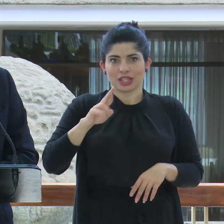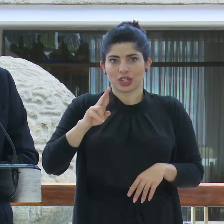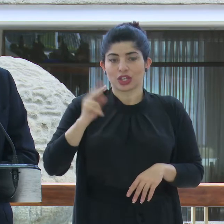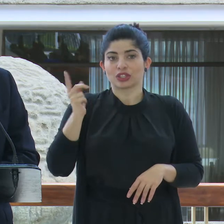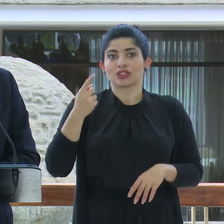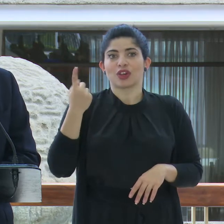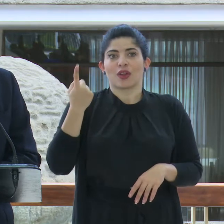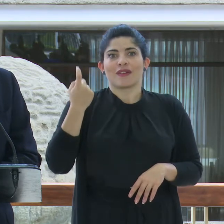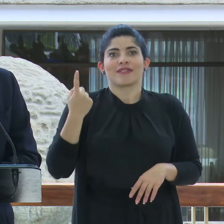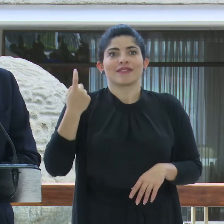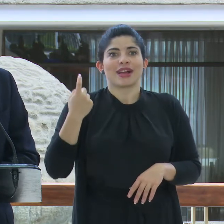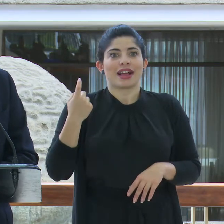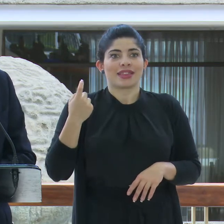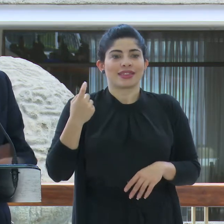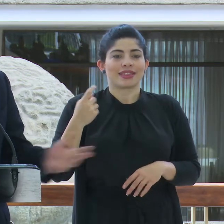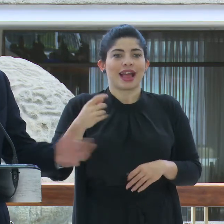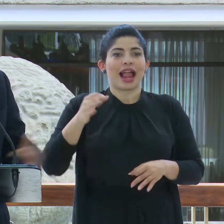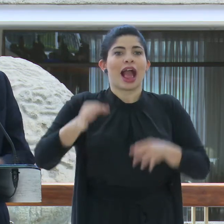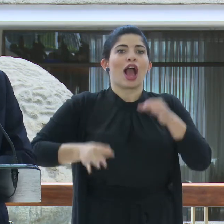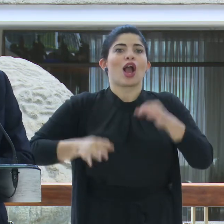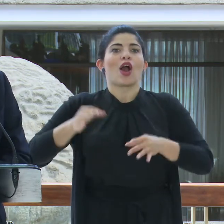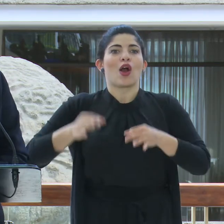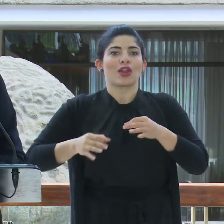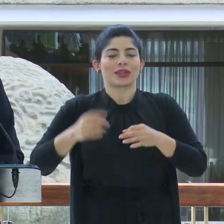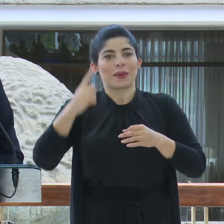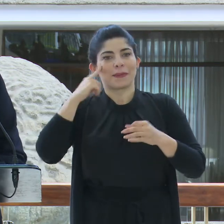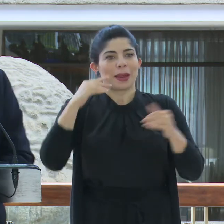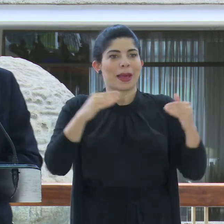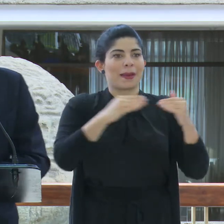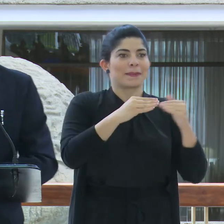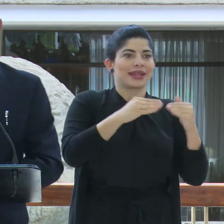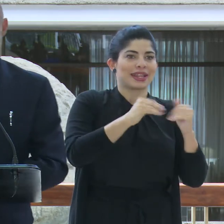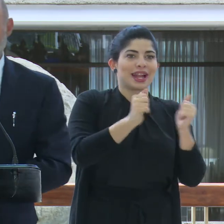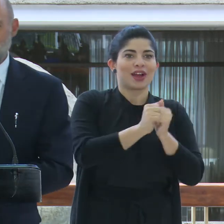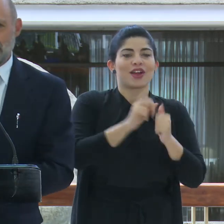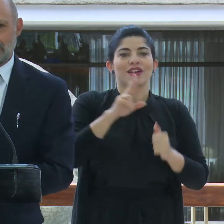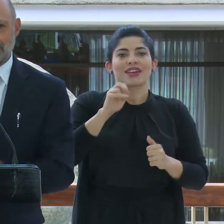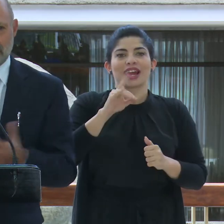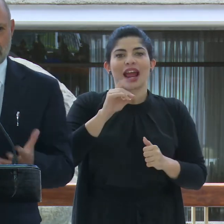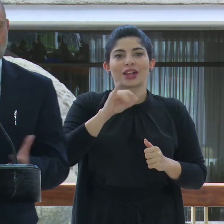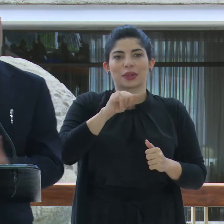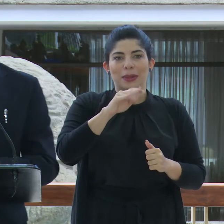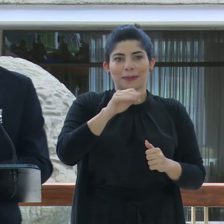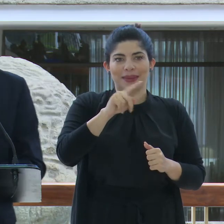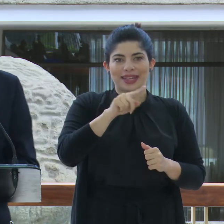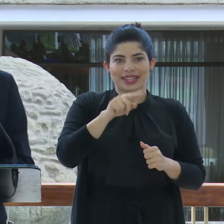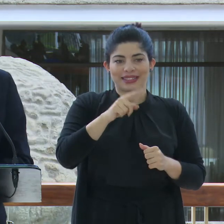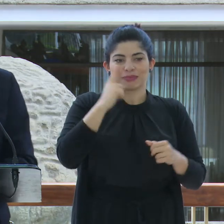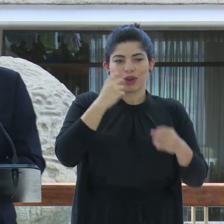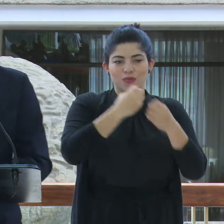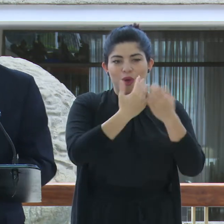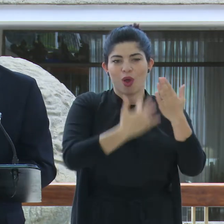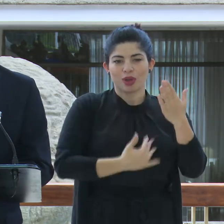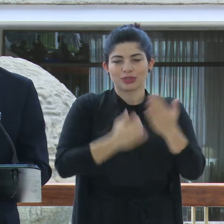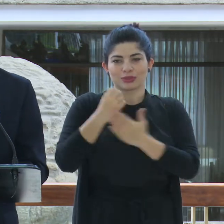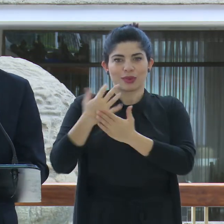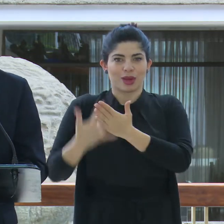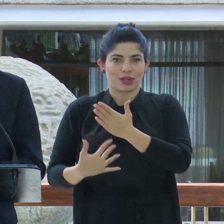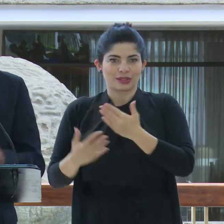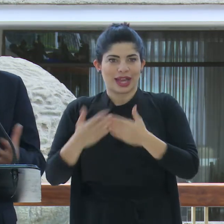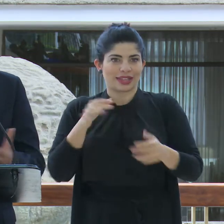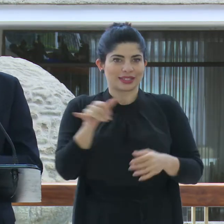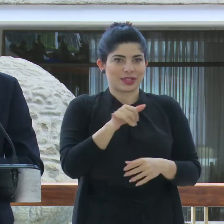solo le faltaría llegar a la corte plena para empatar con don Ricardo Jiménez. Ese acervo político es